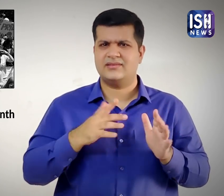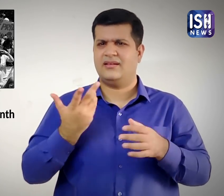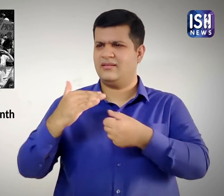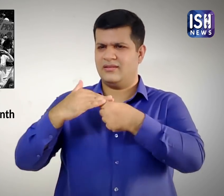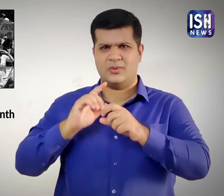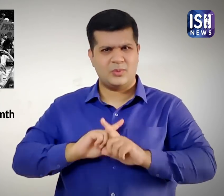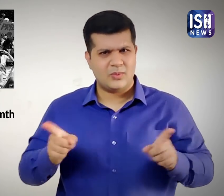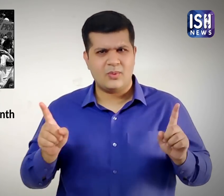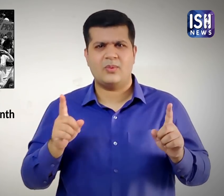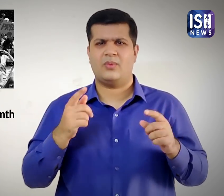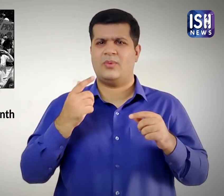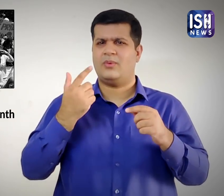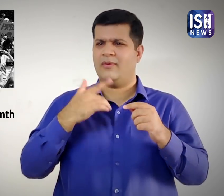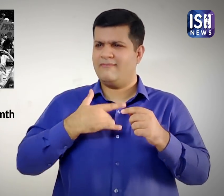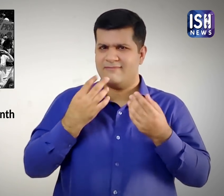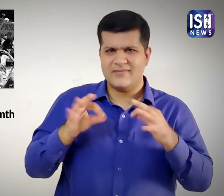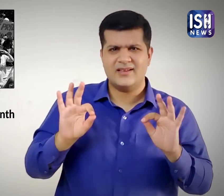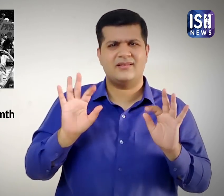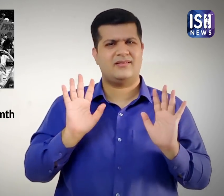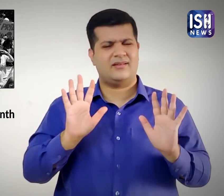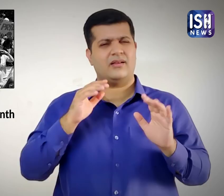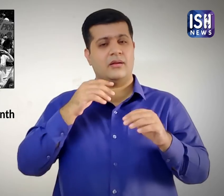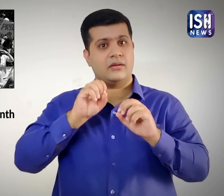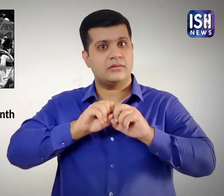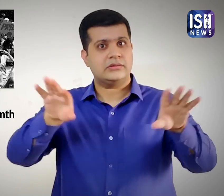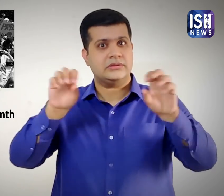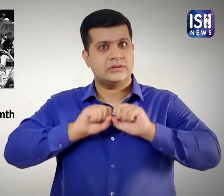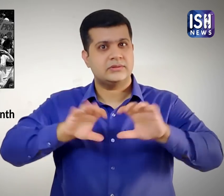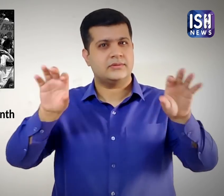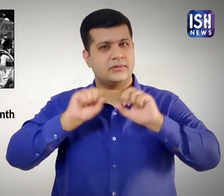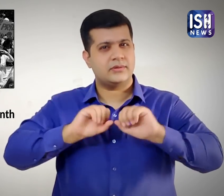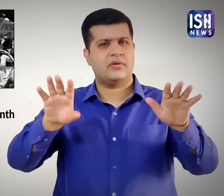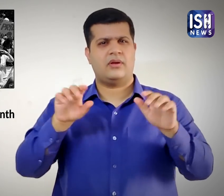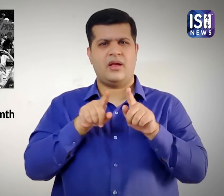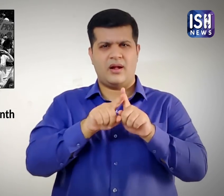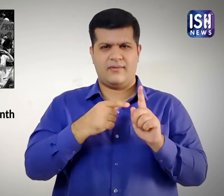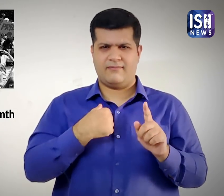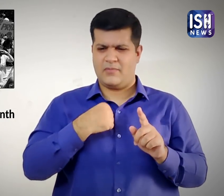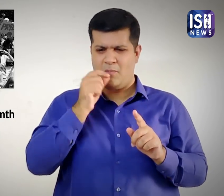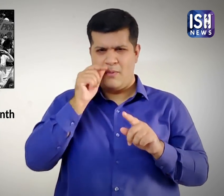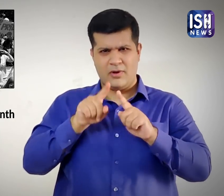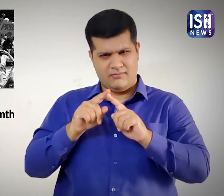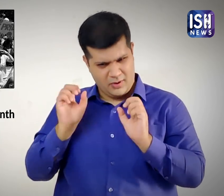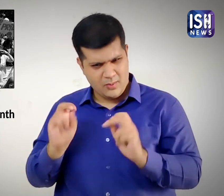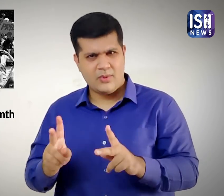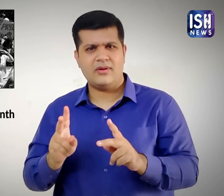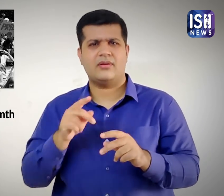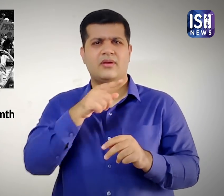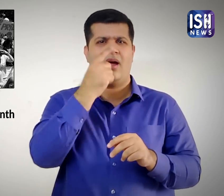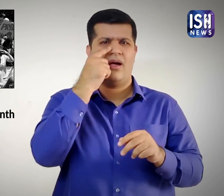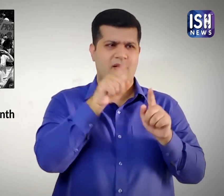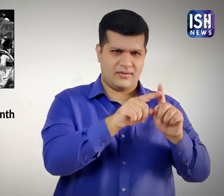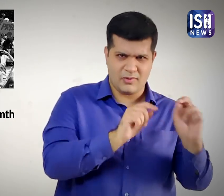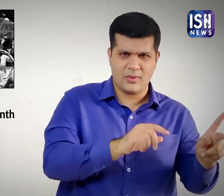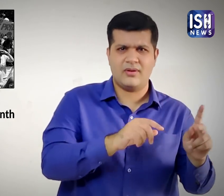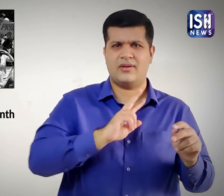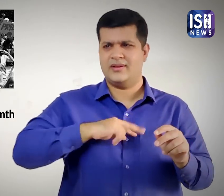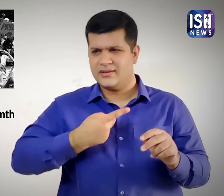है। वर्षों तक जागरुकता पैदा करने और गे, लेस्बियन,